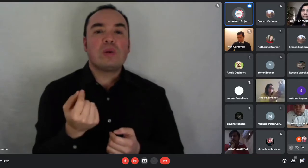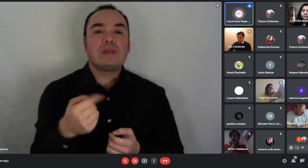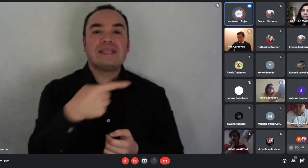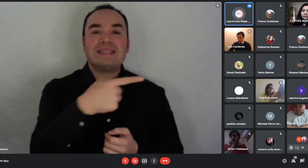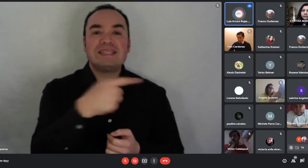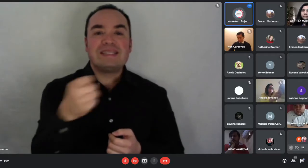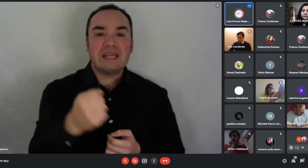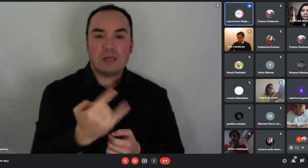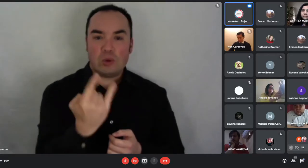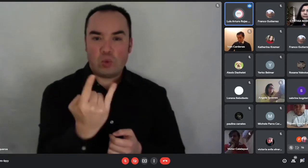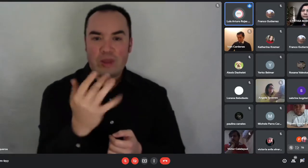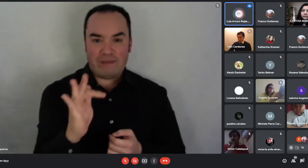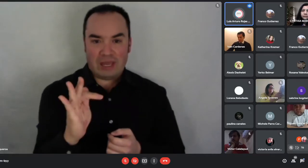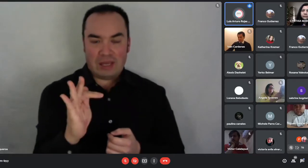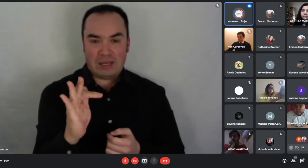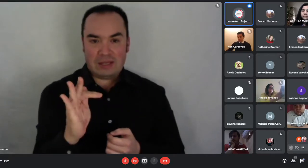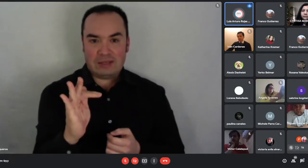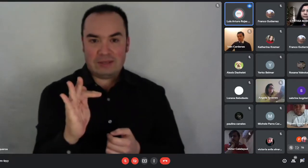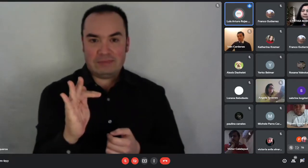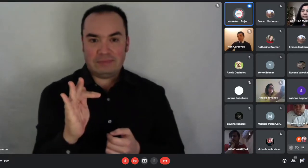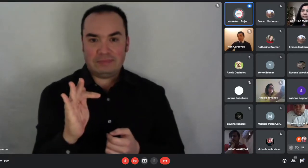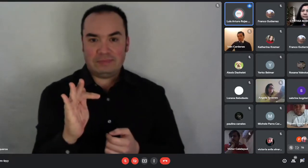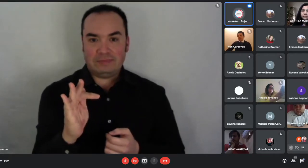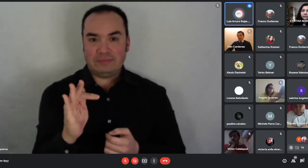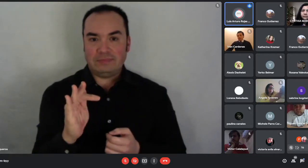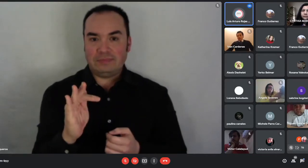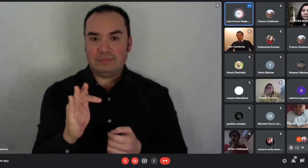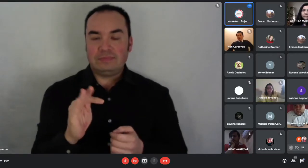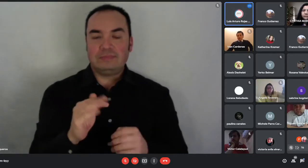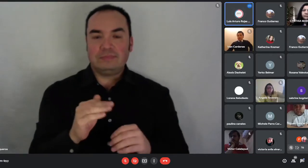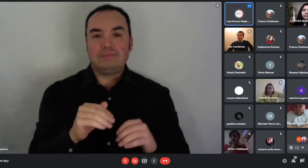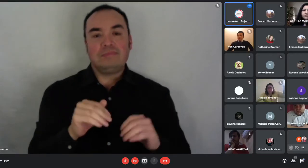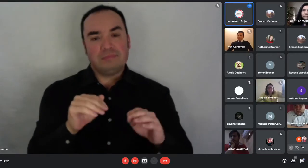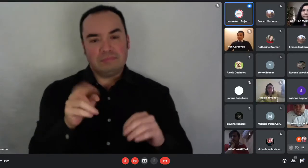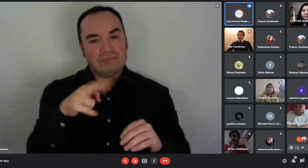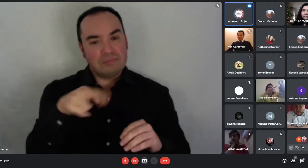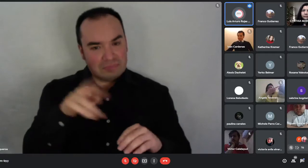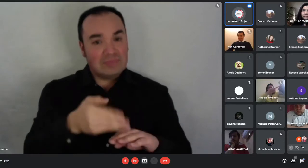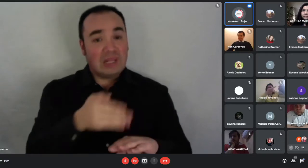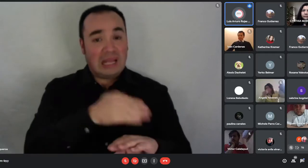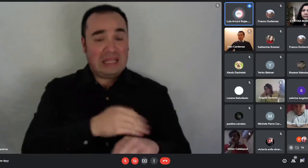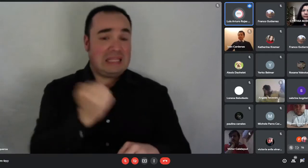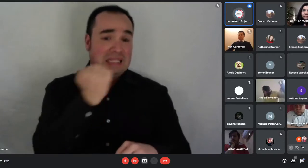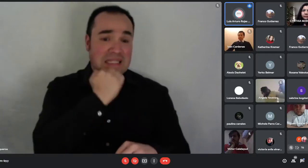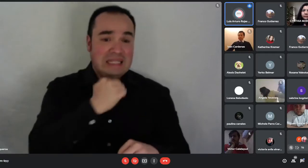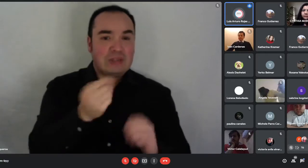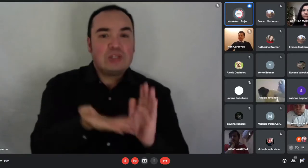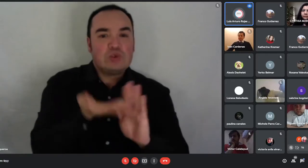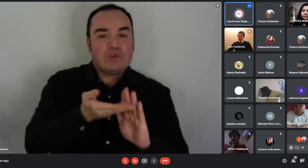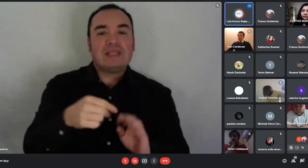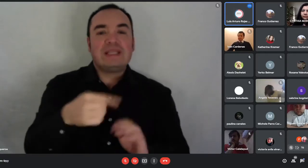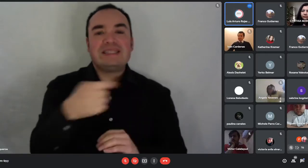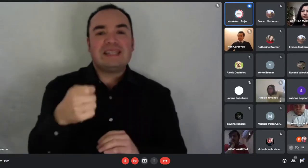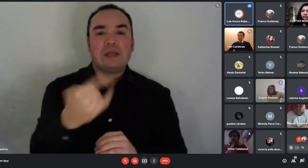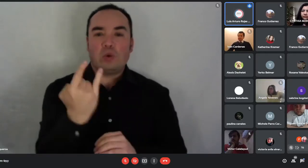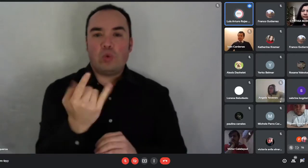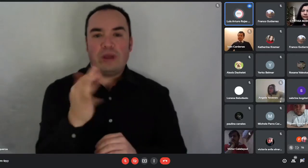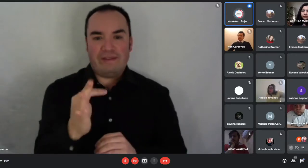hacíamos la corrección. Por lo tanto, para postular al tramo 3 serían 100 unidades de fomento y los demás documentos se